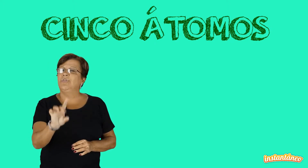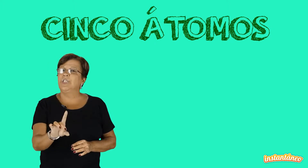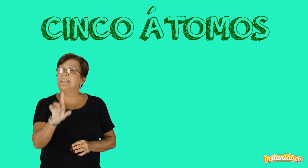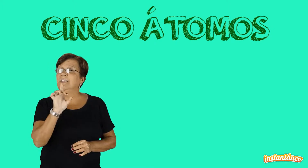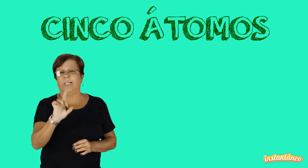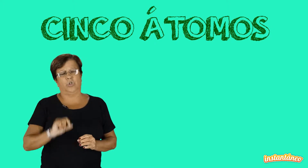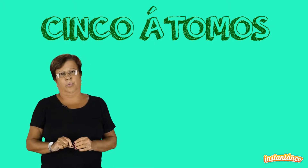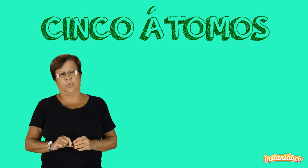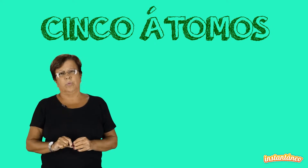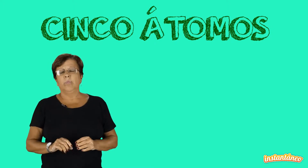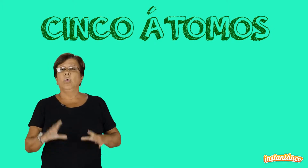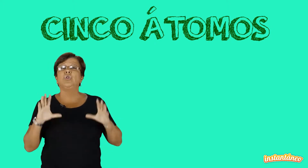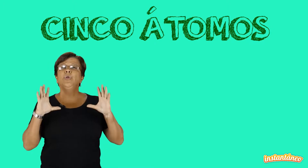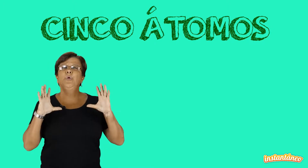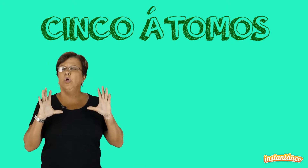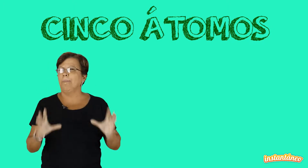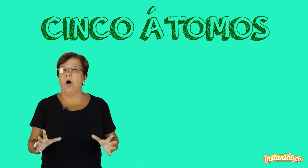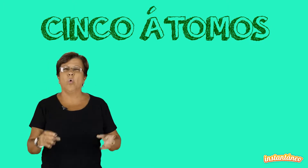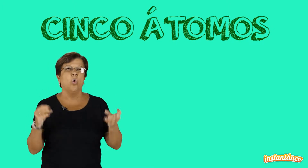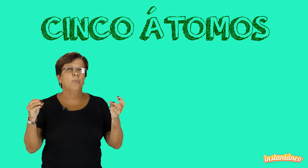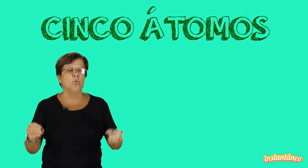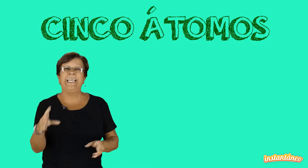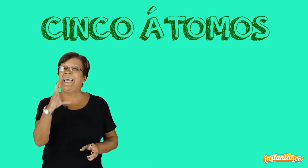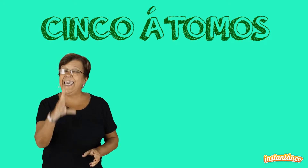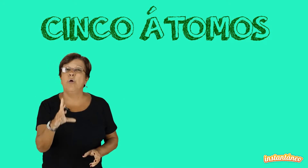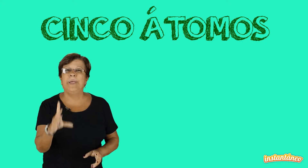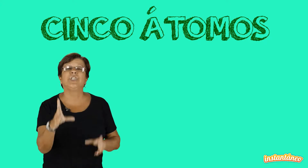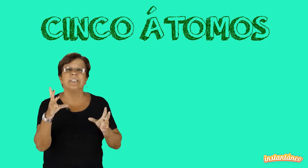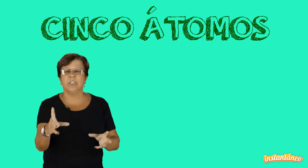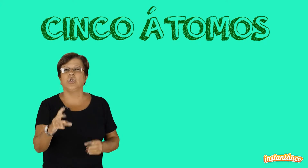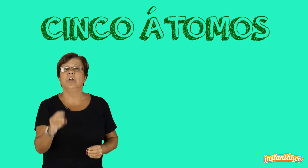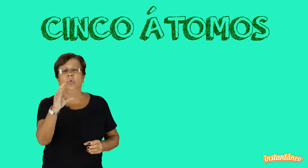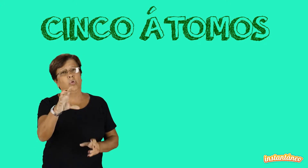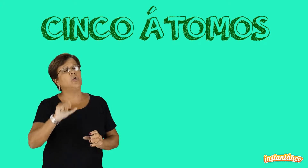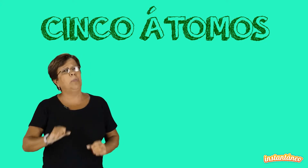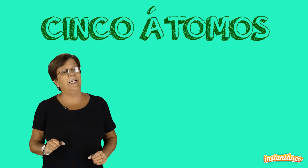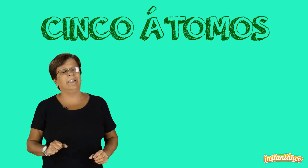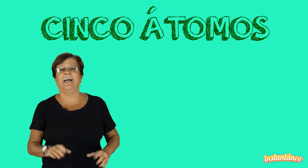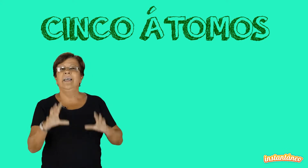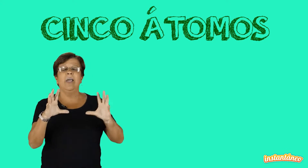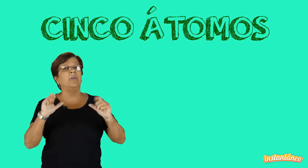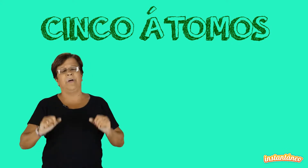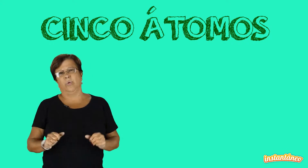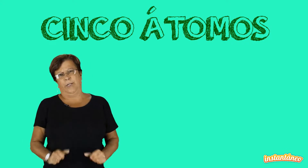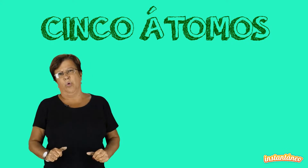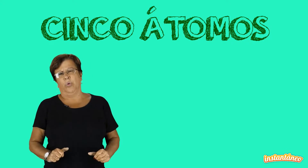divididas em três tipos. O tipo normal, comum, que realmente existe no nosso planeta é o que faz o carbono.